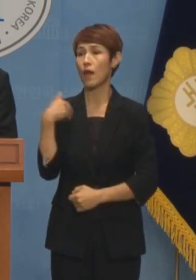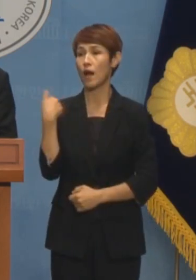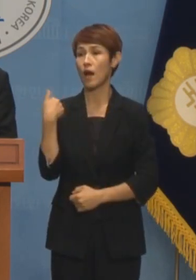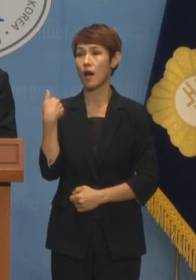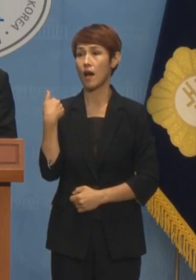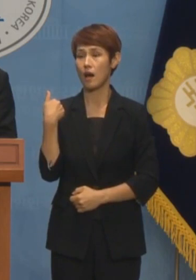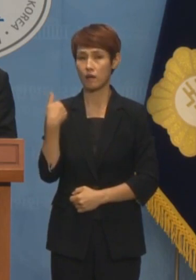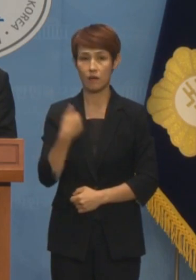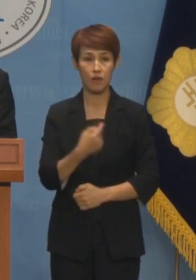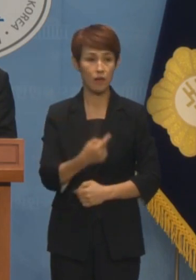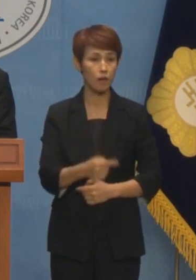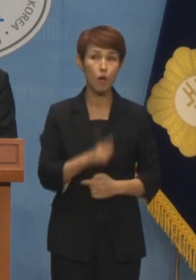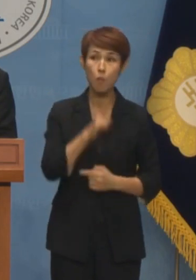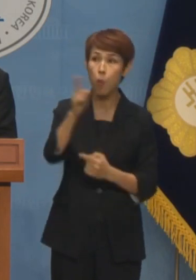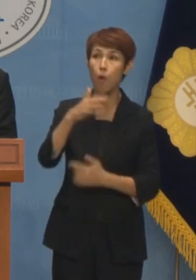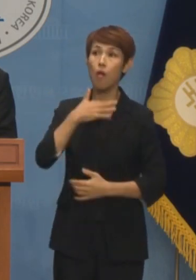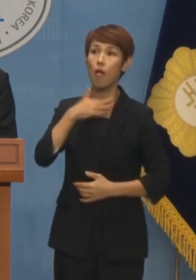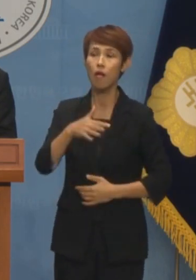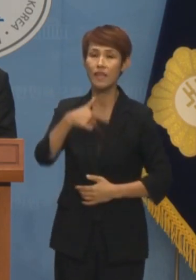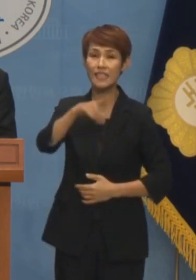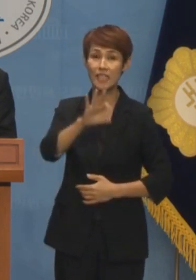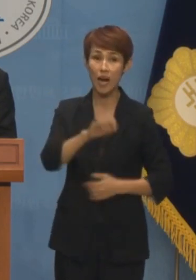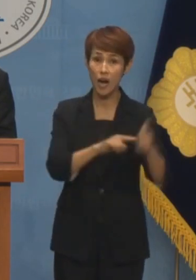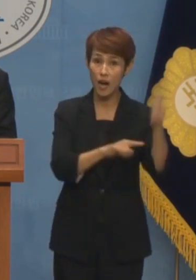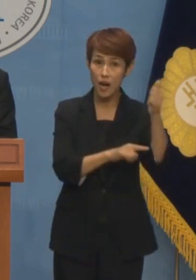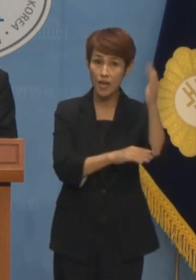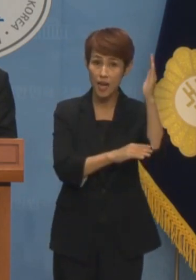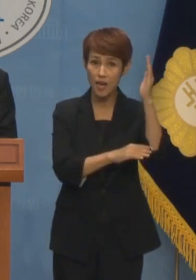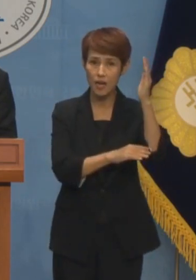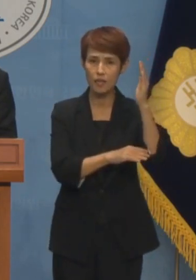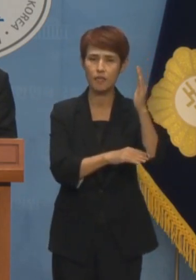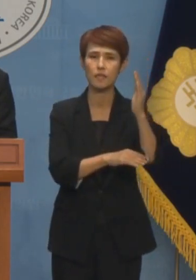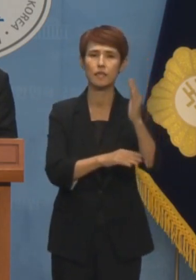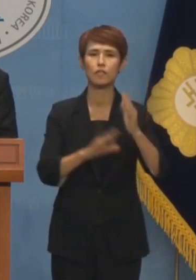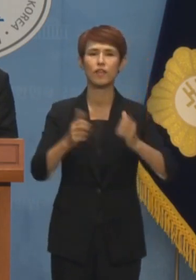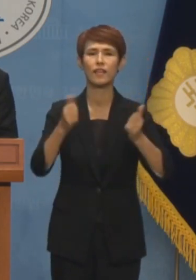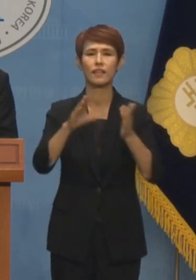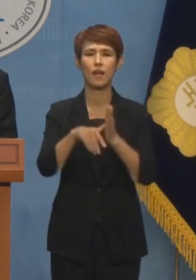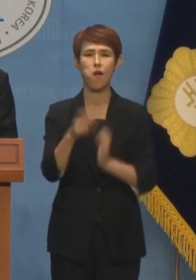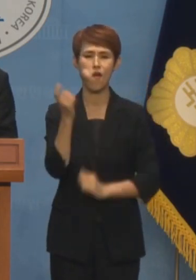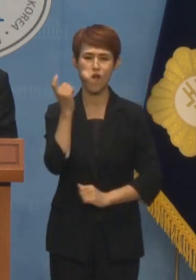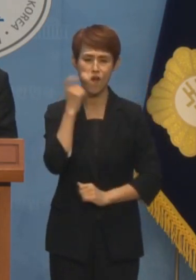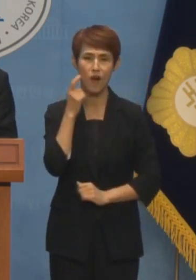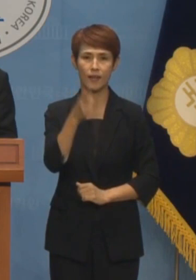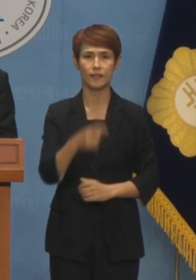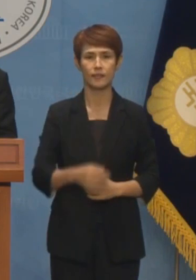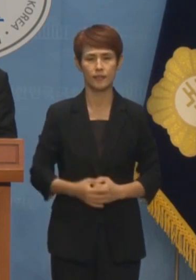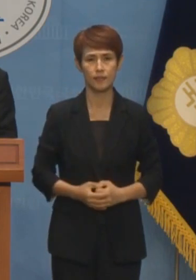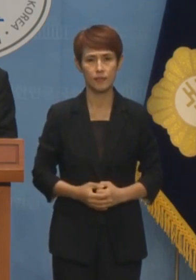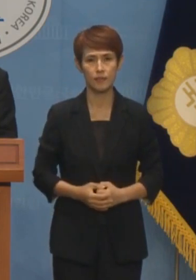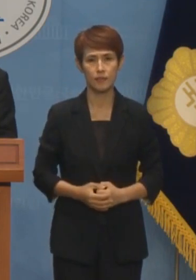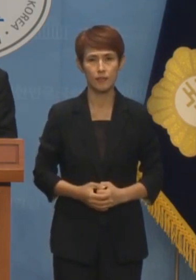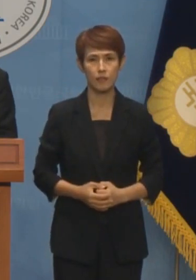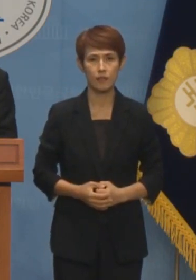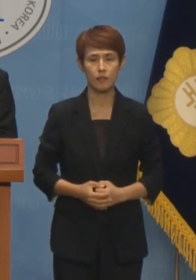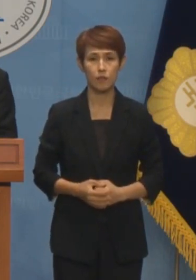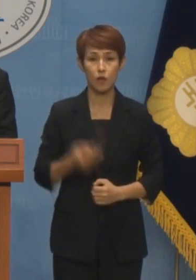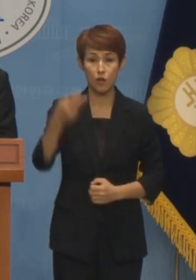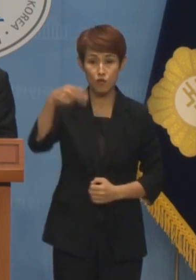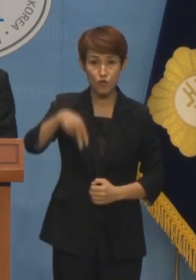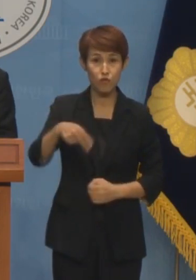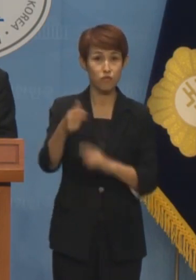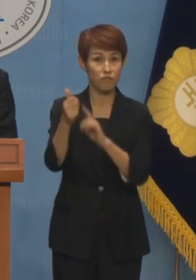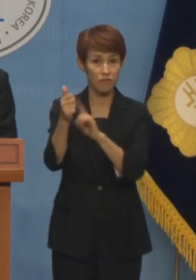보고한 적 없다고 한 장경식 단장 모두 국회에서 위증을 한 것입니다. 또한 류이림